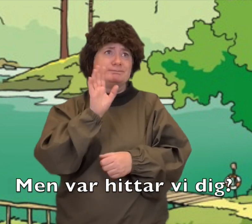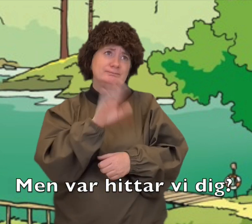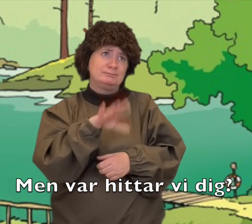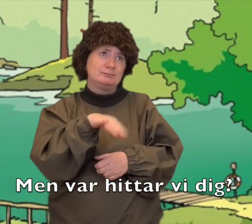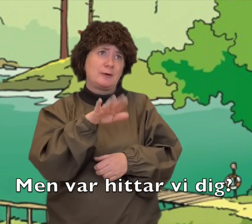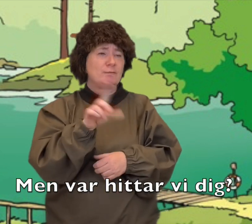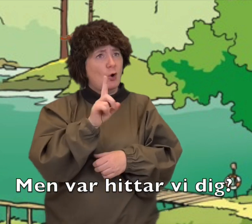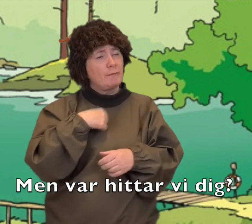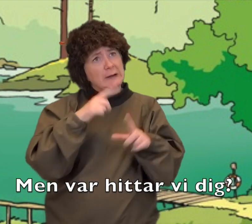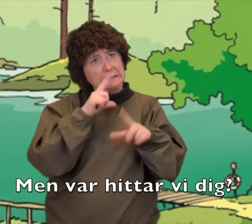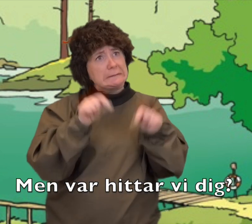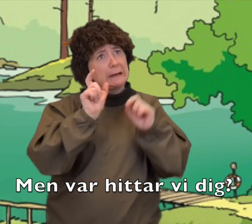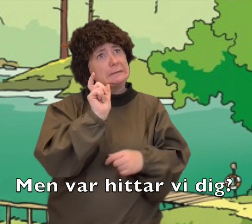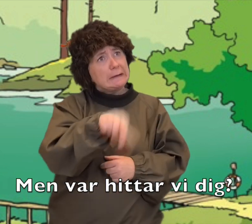Men var hittar vi dig?